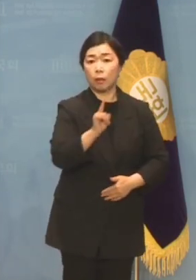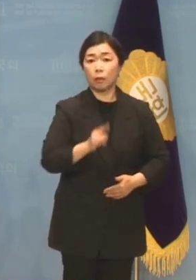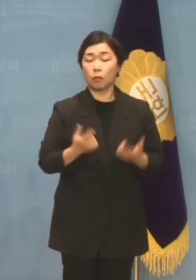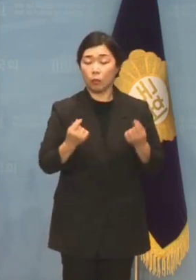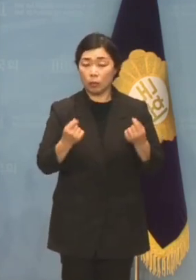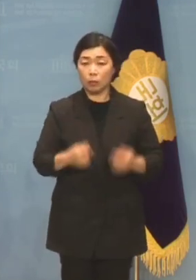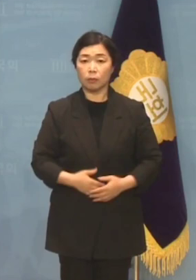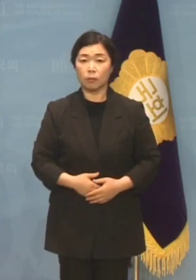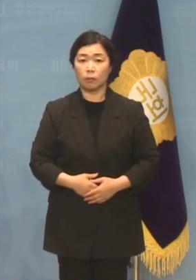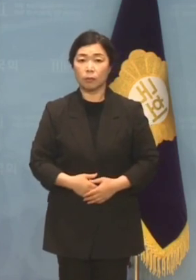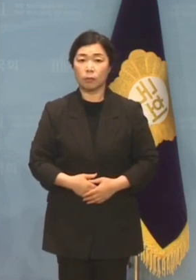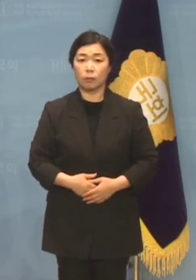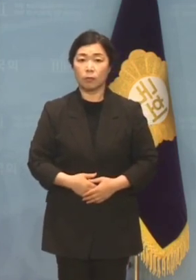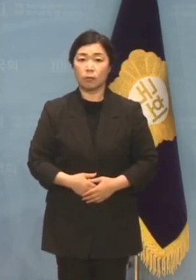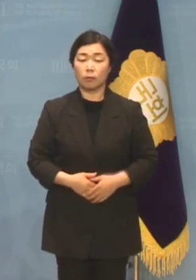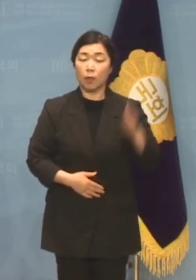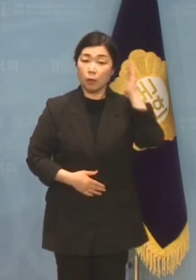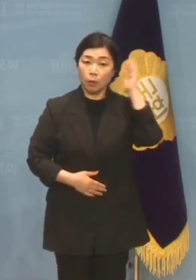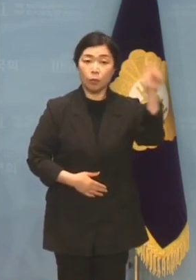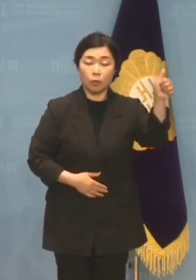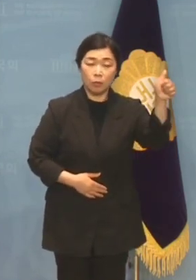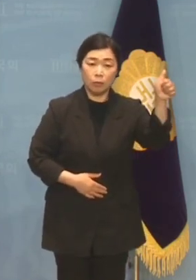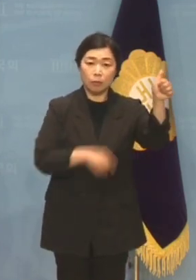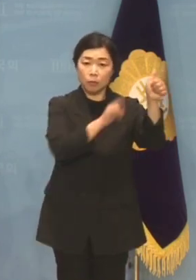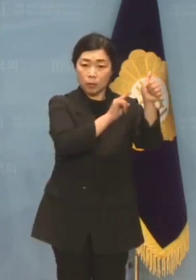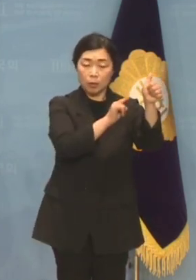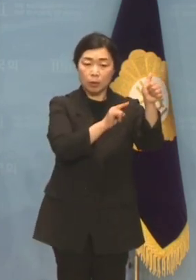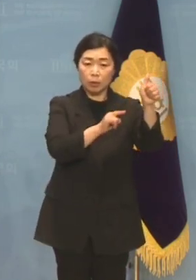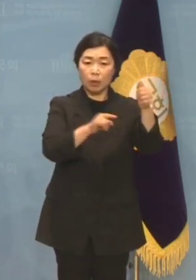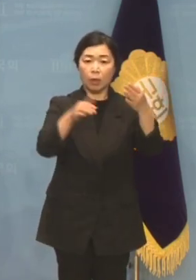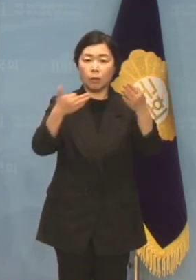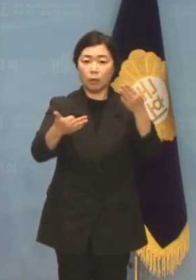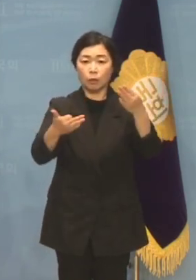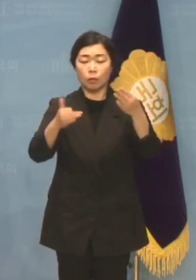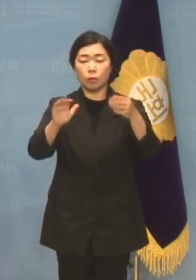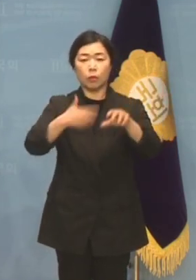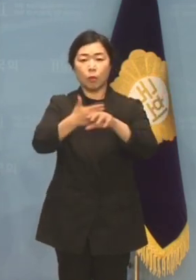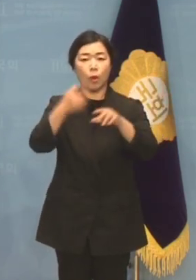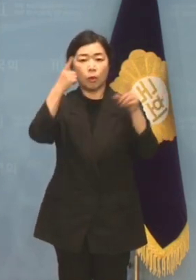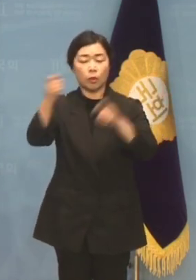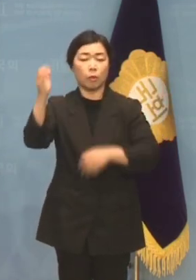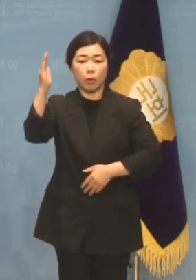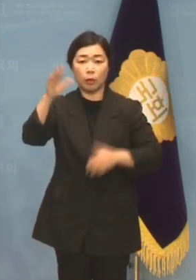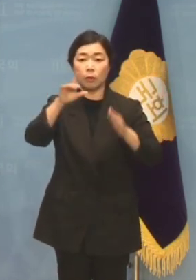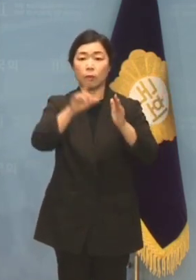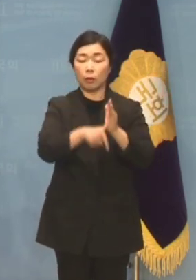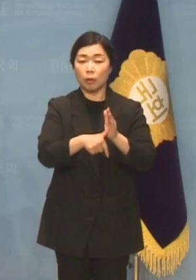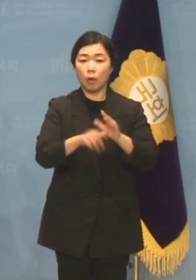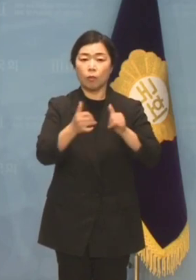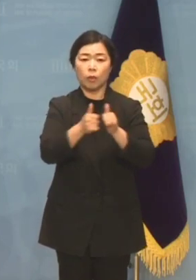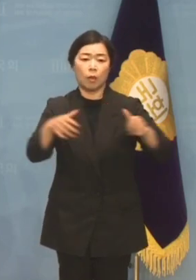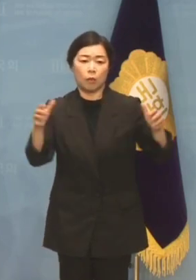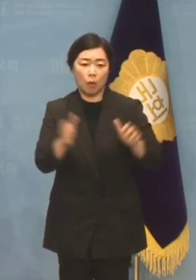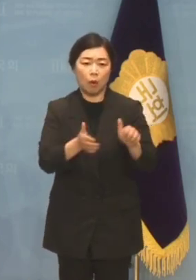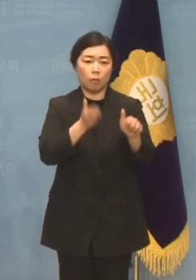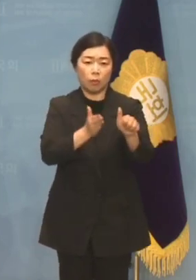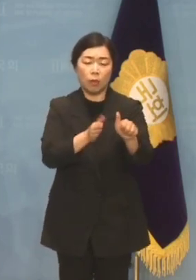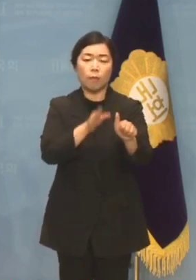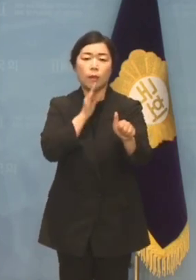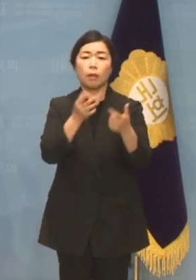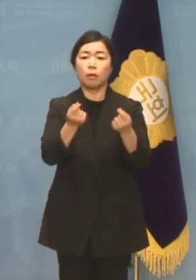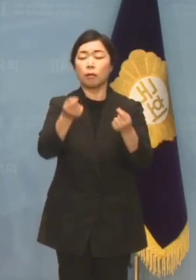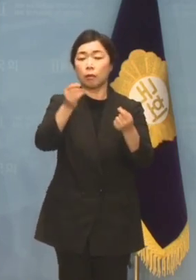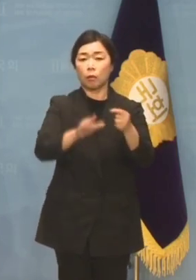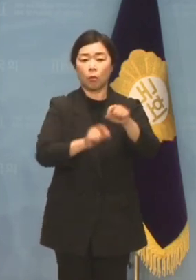대통령이 4.19 혁명 기념일에 국민 통합을 강조하지는 못할 망정 갈등을 조장하는 저주의 단어만